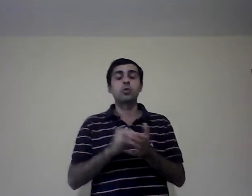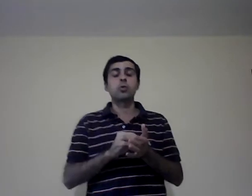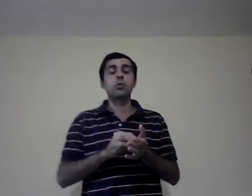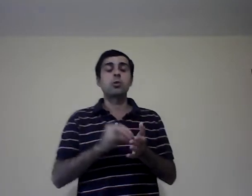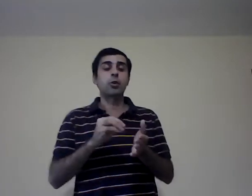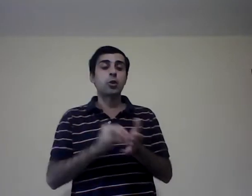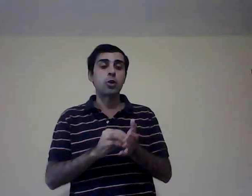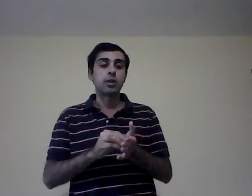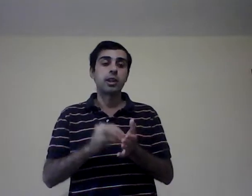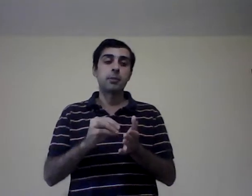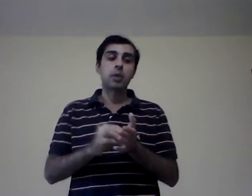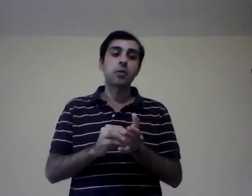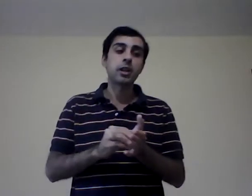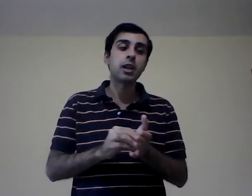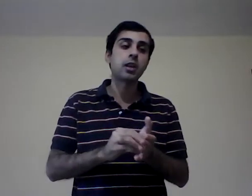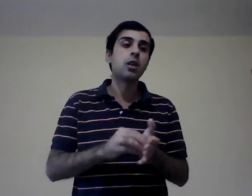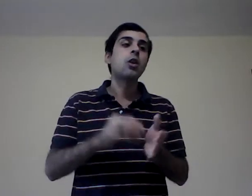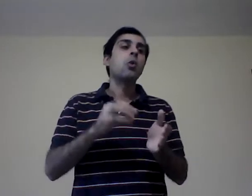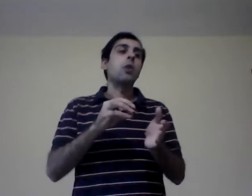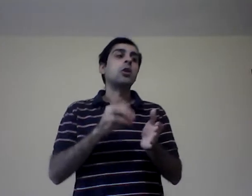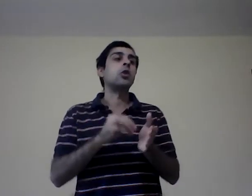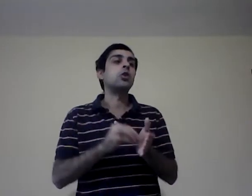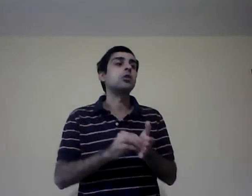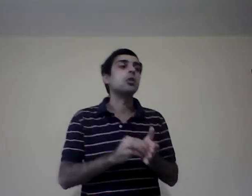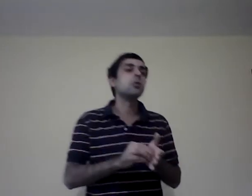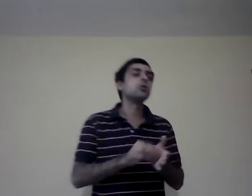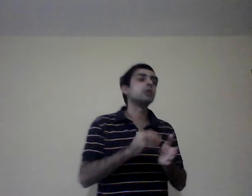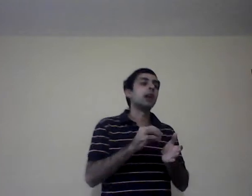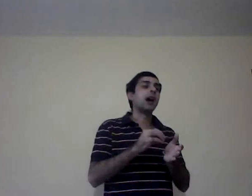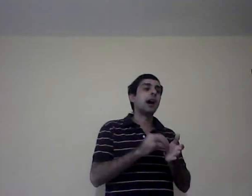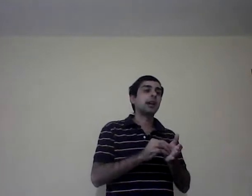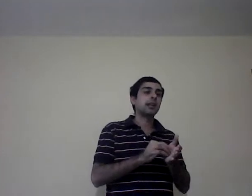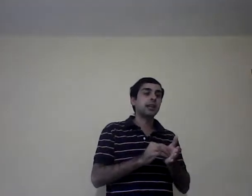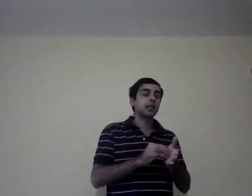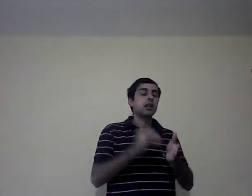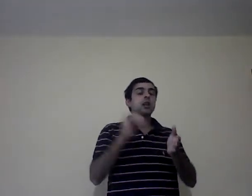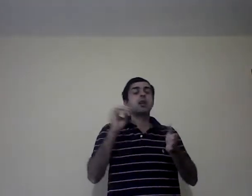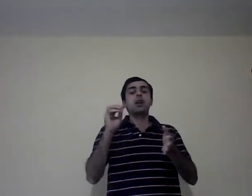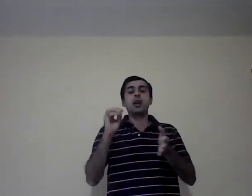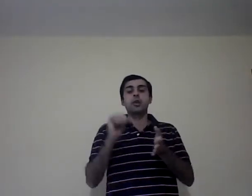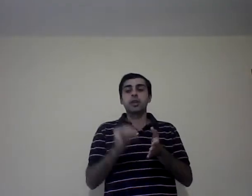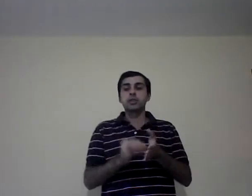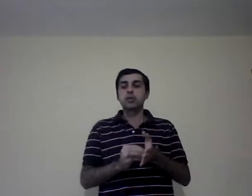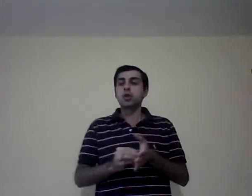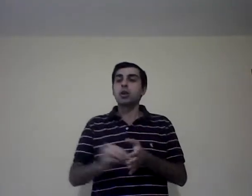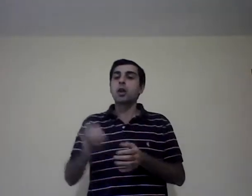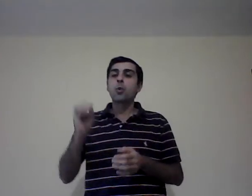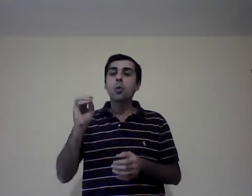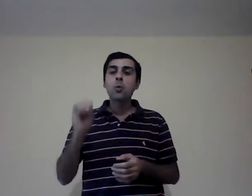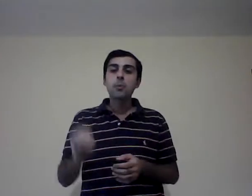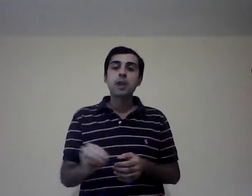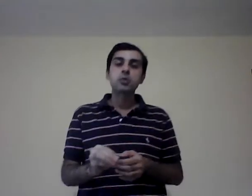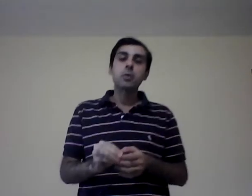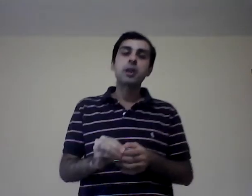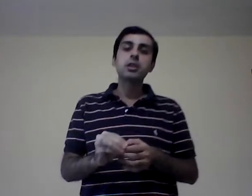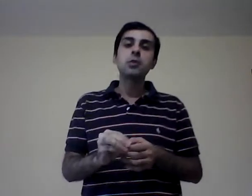rol de la mejor manera? Cuando contribuya a que las organizaciones cumplan su objetivo